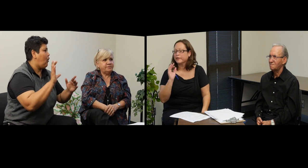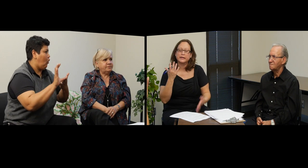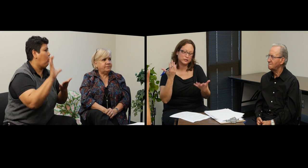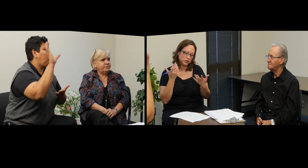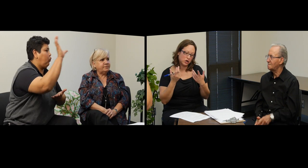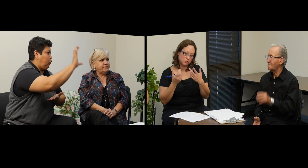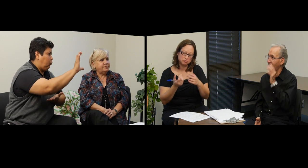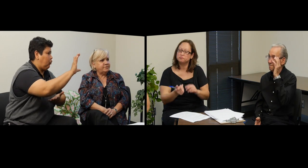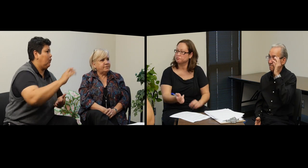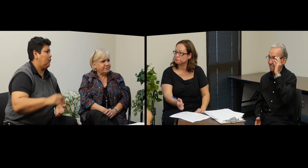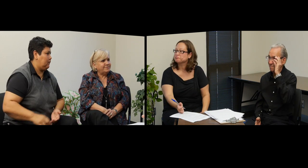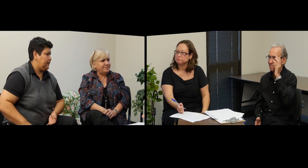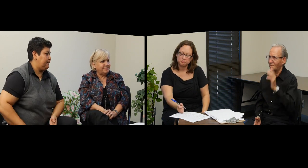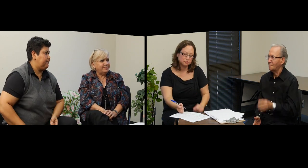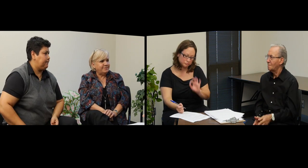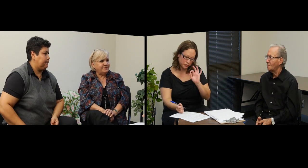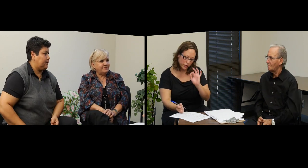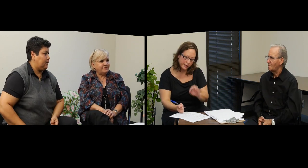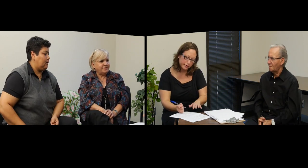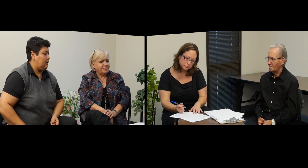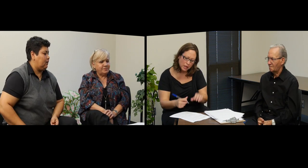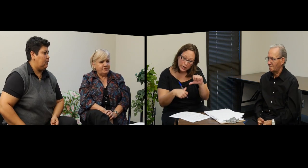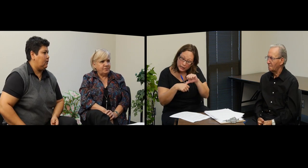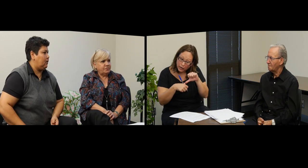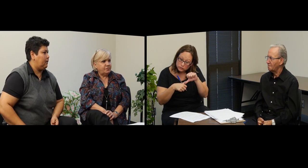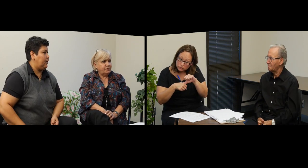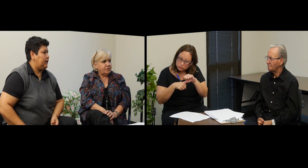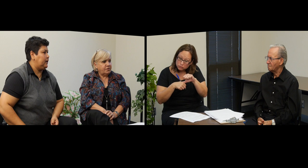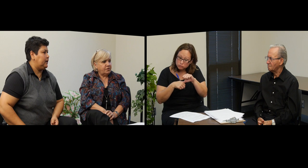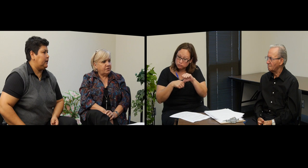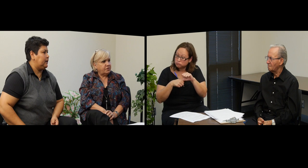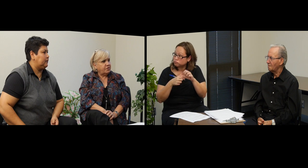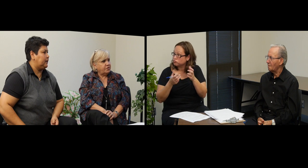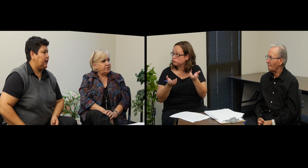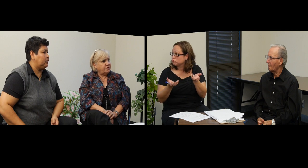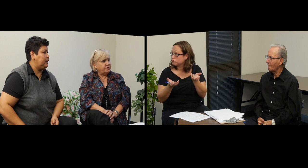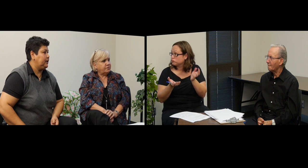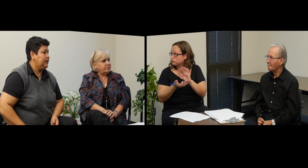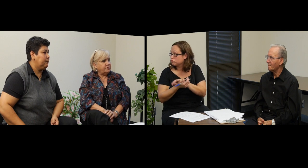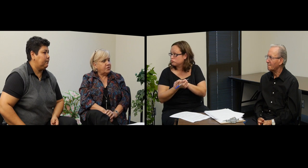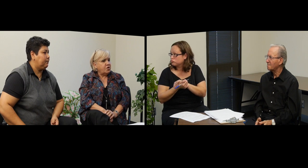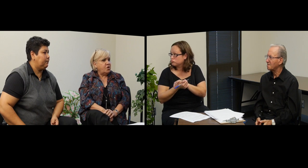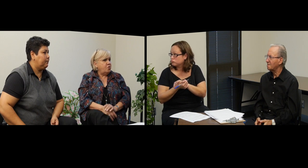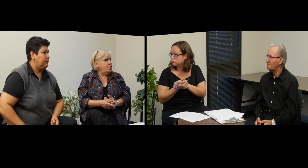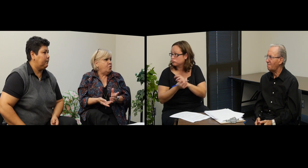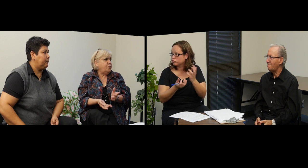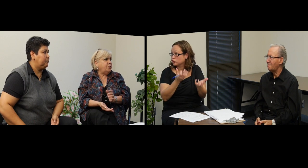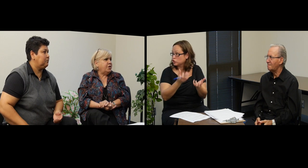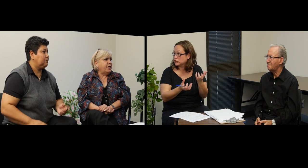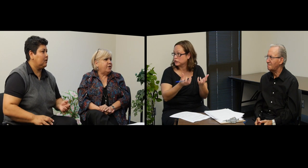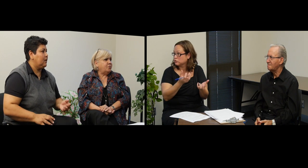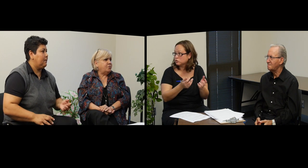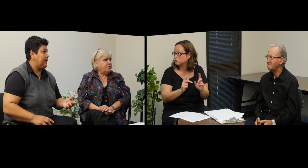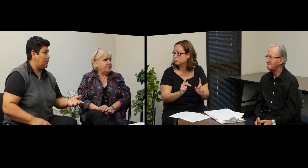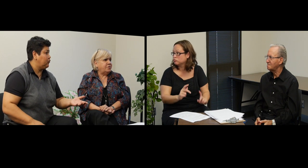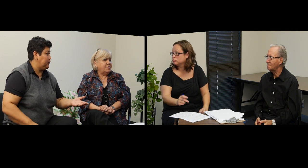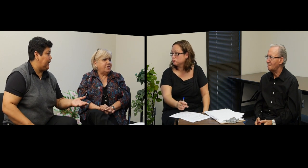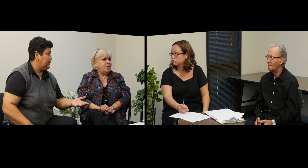Ajá. Ajá. Ajá. Y, este, ¿gasolina? No, no tiene carro. Para cocinar.